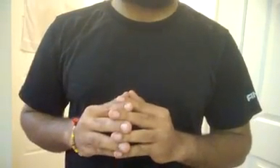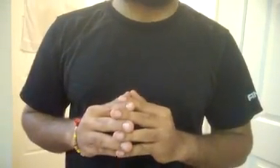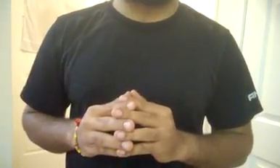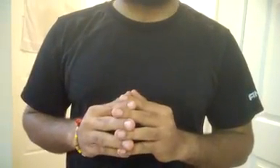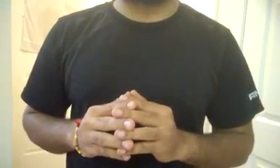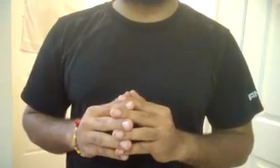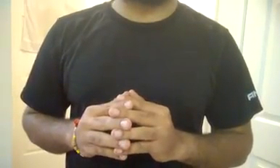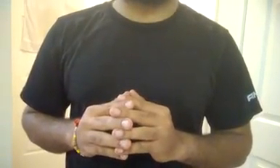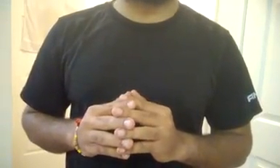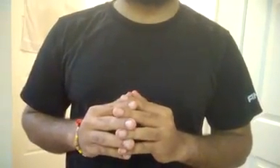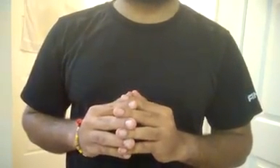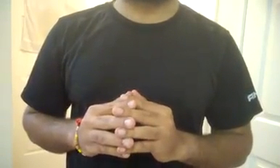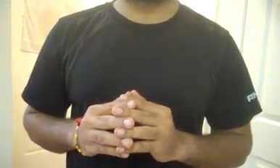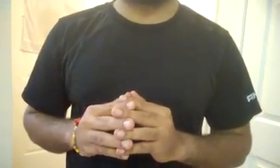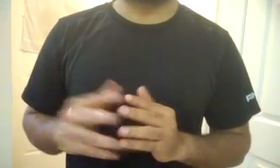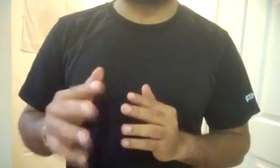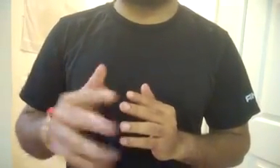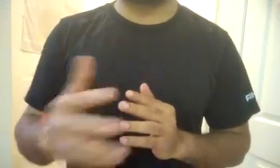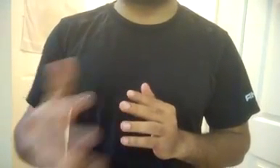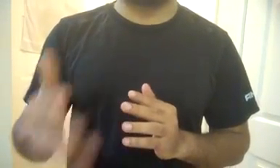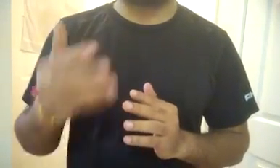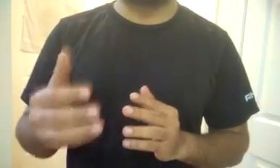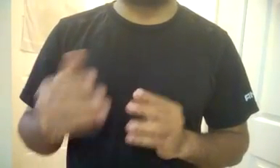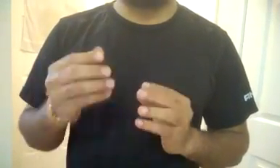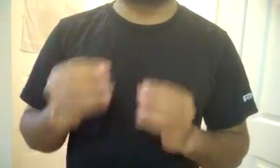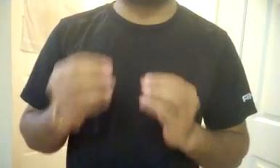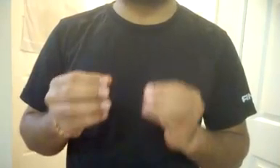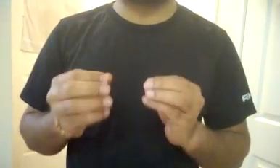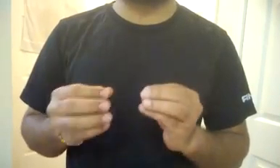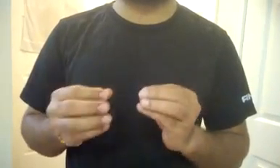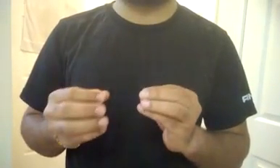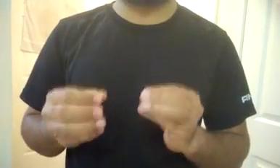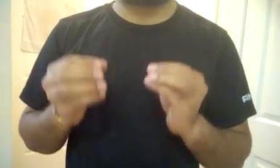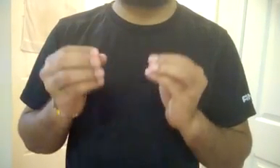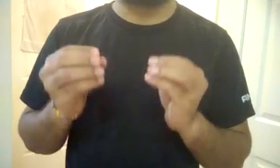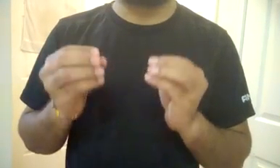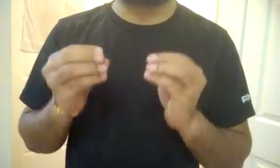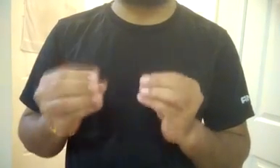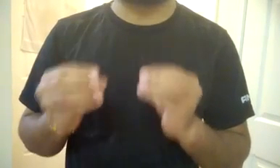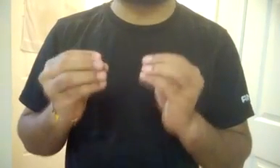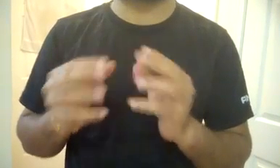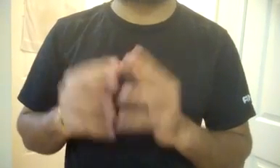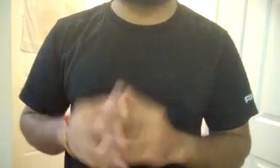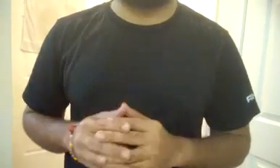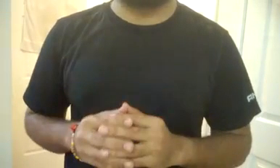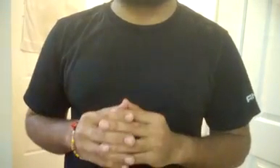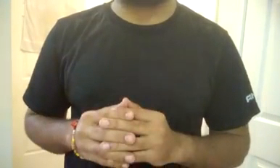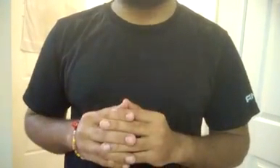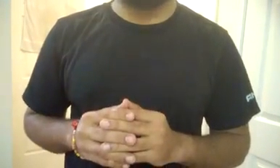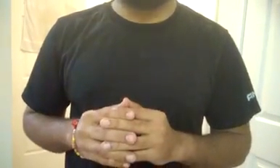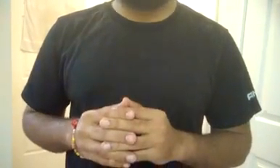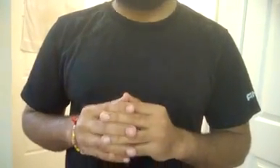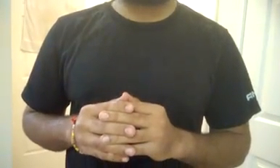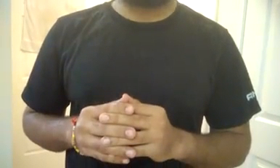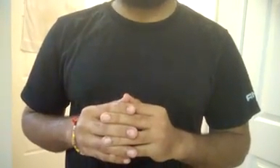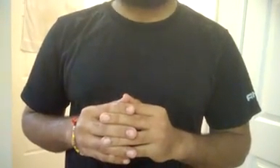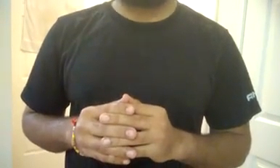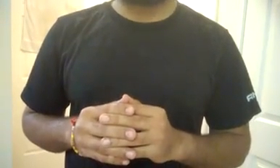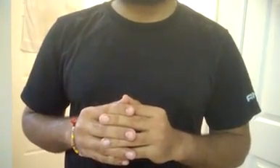वहाँ पर भी आप धरने से ही पास हुए है जो आपको इस दी मोनिटाइस का भी मालूम नहीं है फाइवेर आपको नहीं मालूम